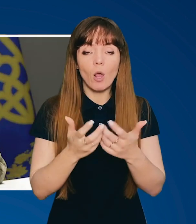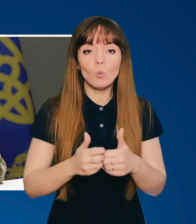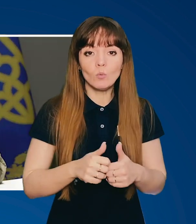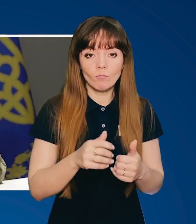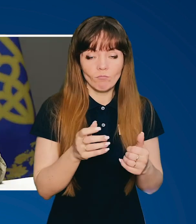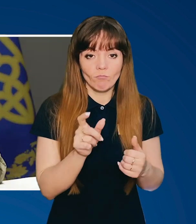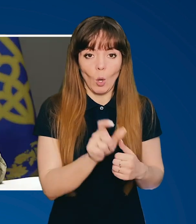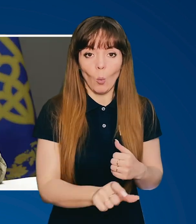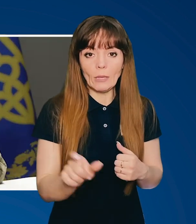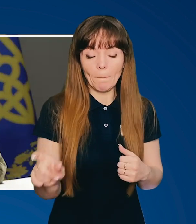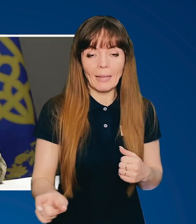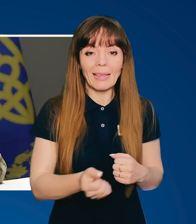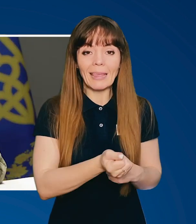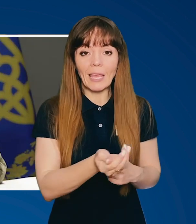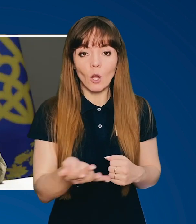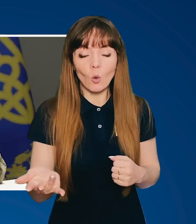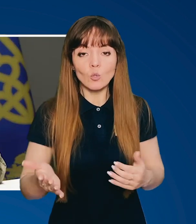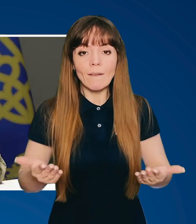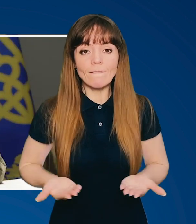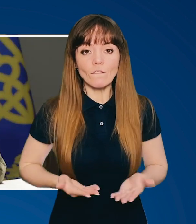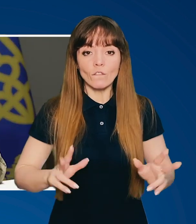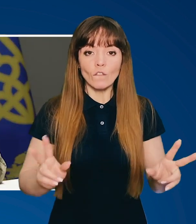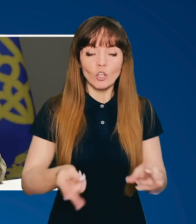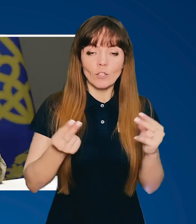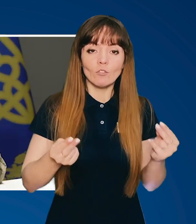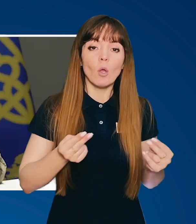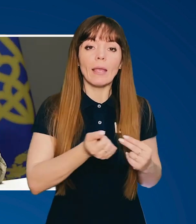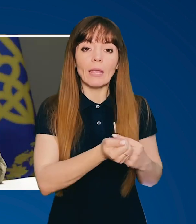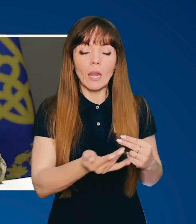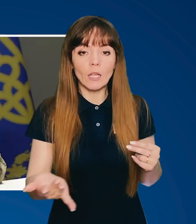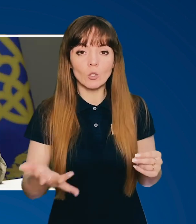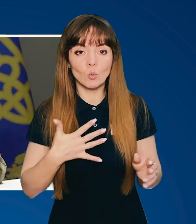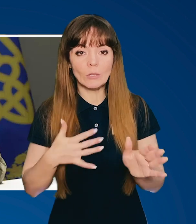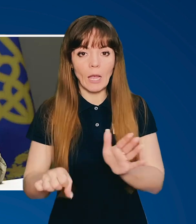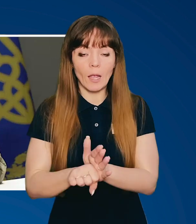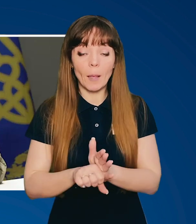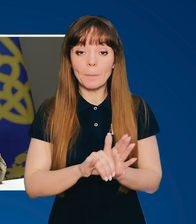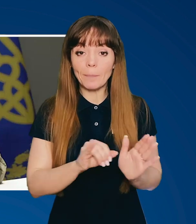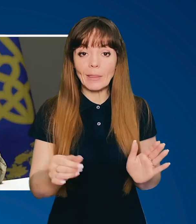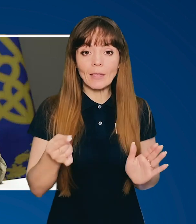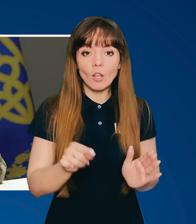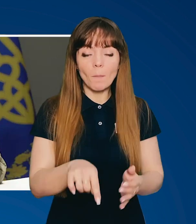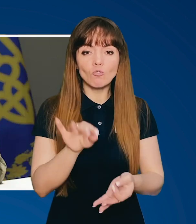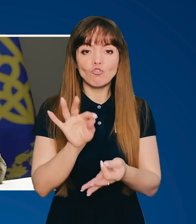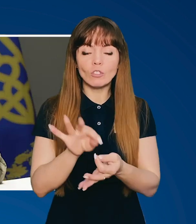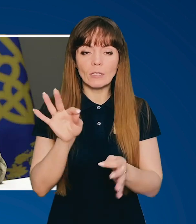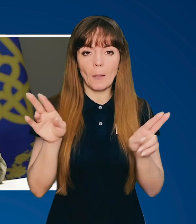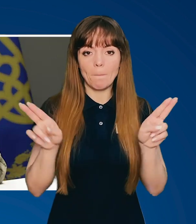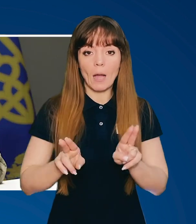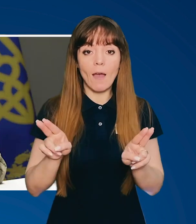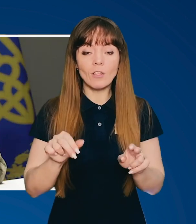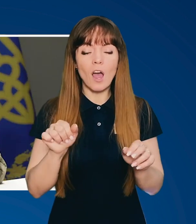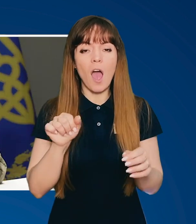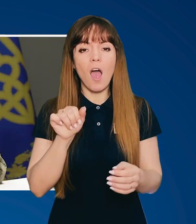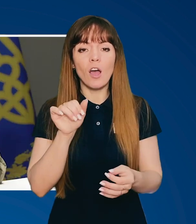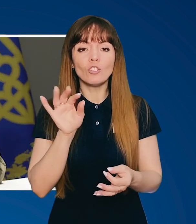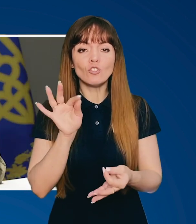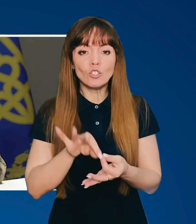рахується людьми – кількістю виживших, кількістю загиблих. Тому чіткі правила, а чіткі і